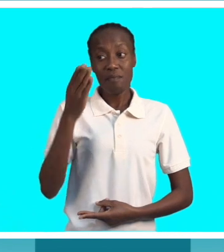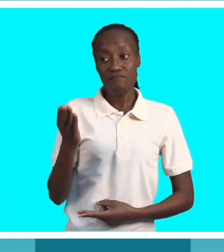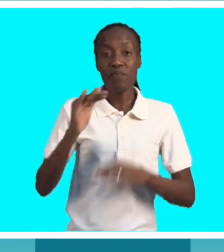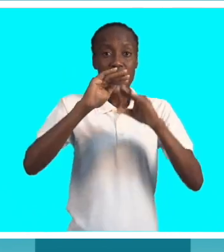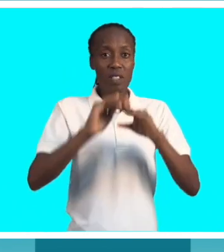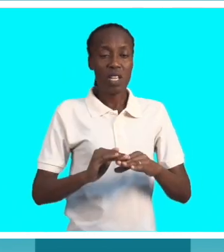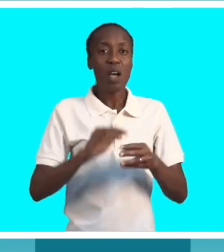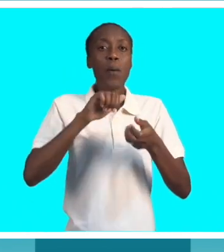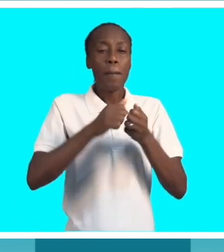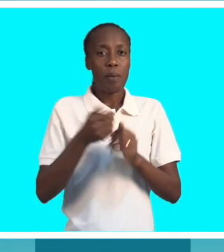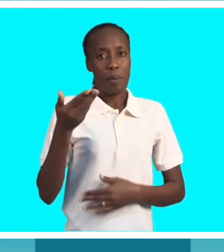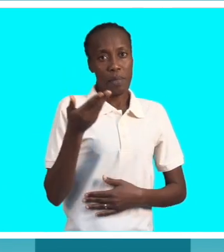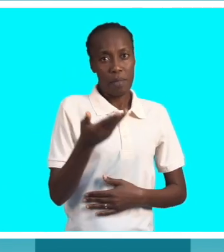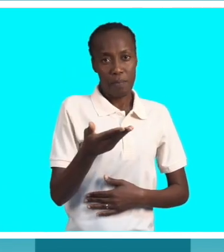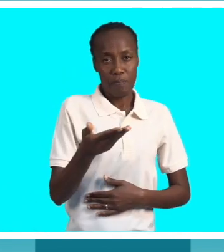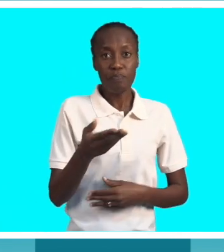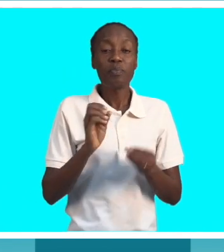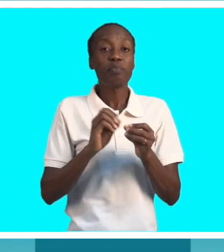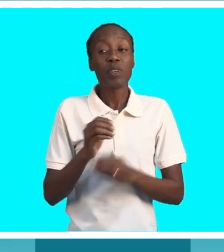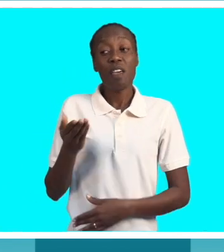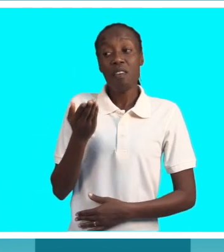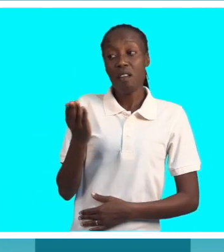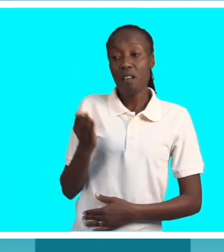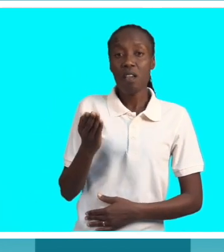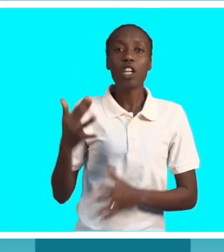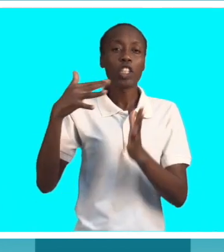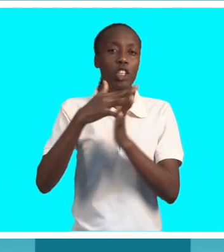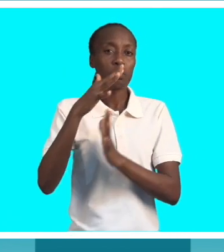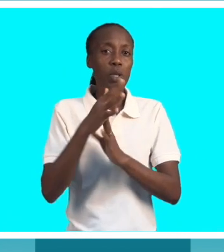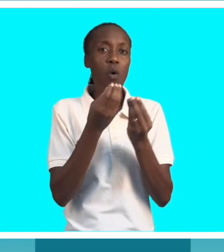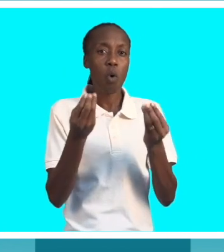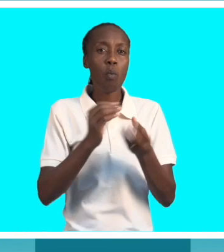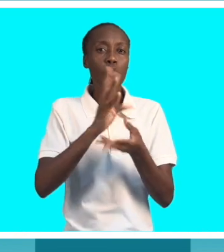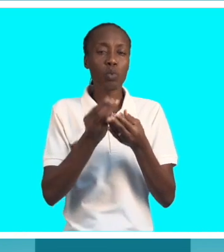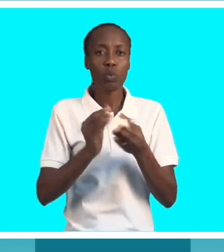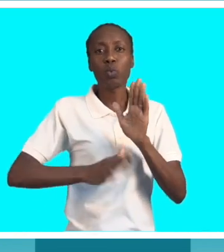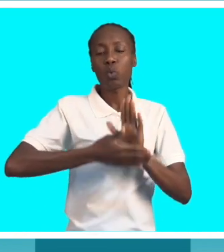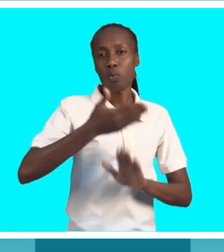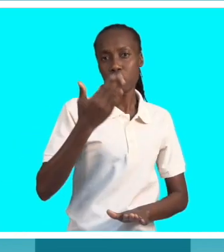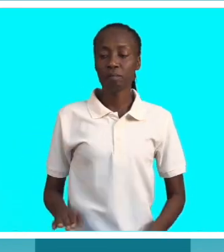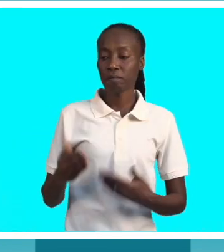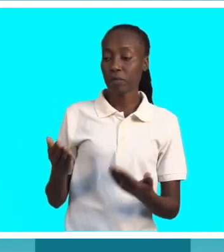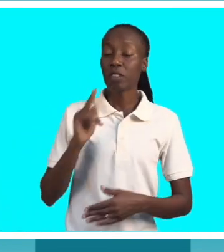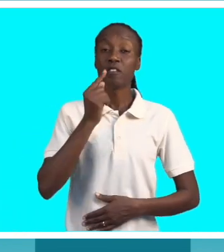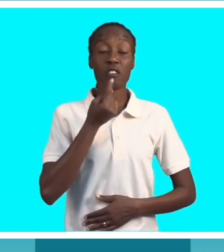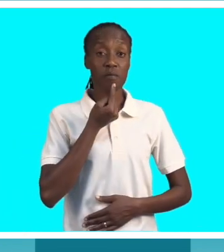parte das pessoas que padecem deste problema. Eles contam como tudo começou. Esta doença